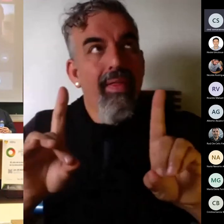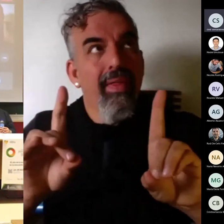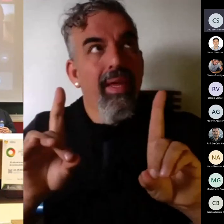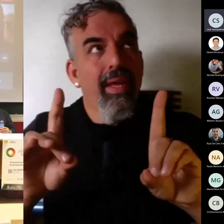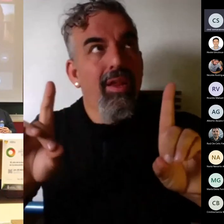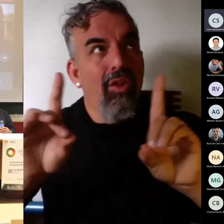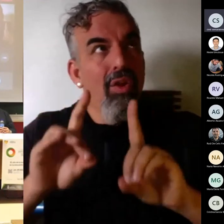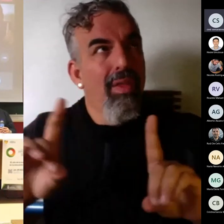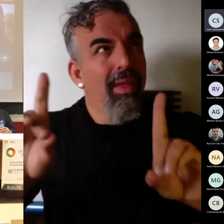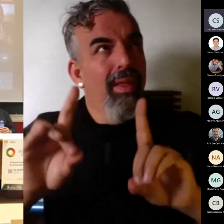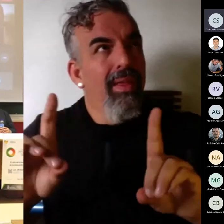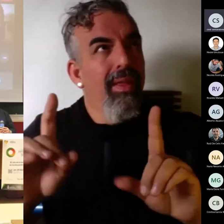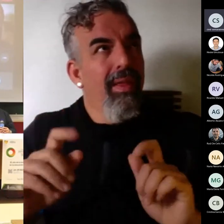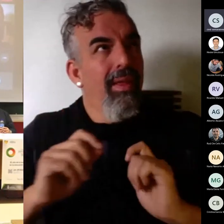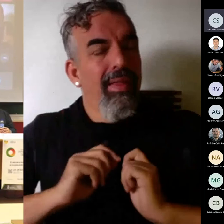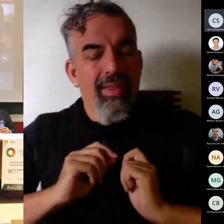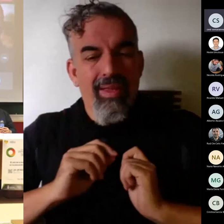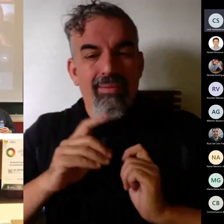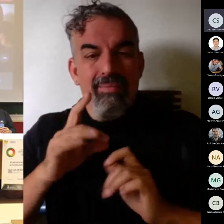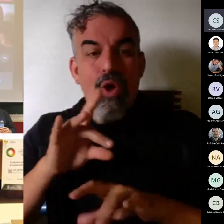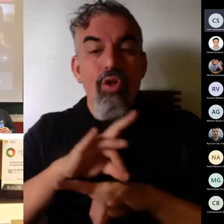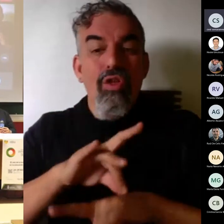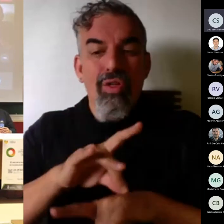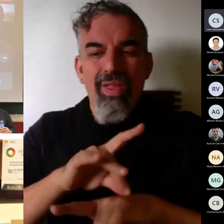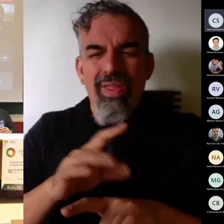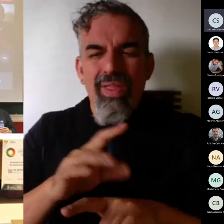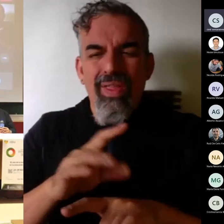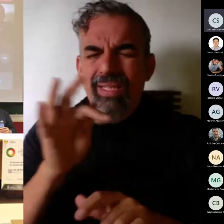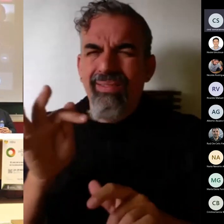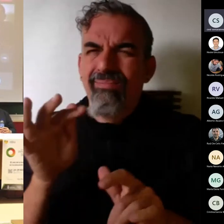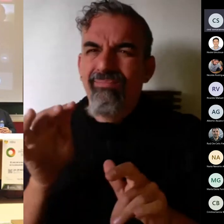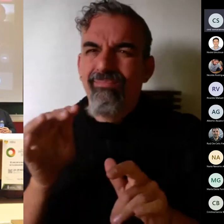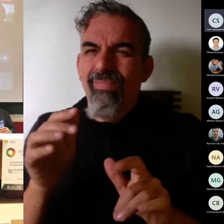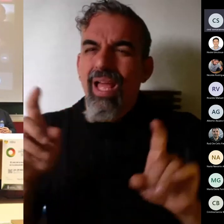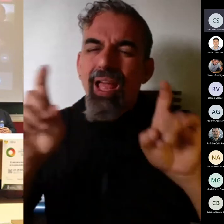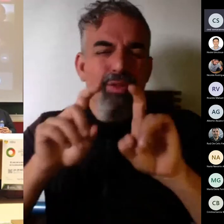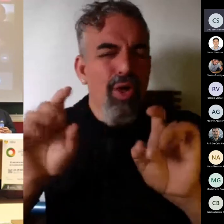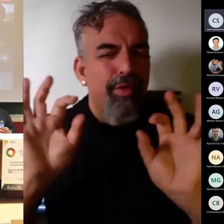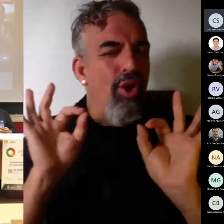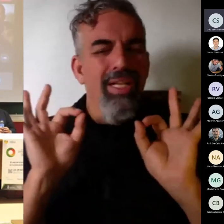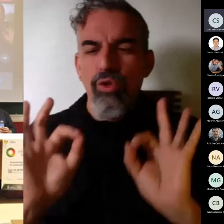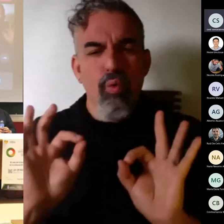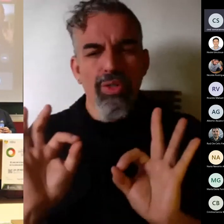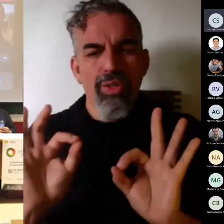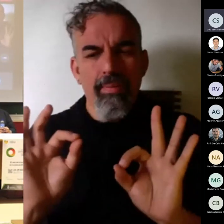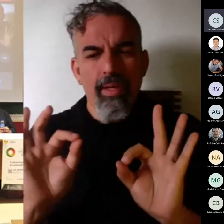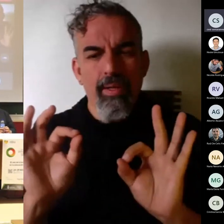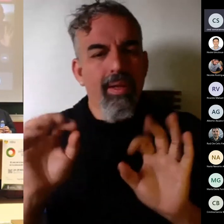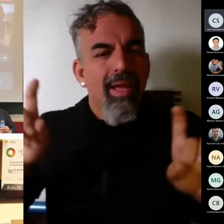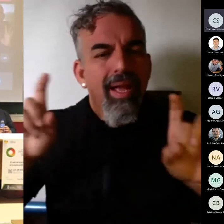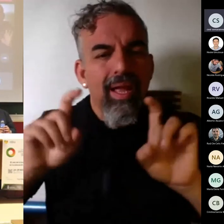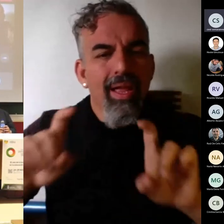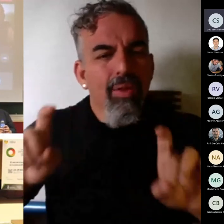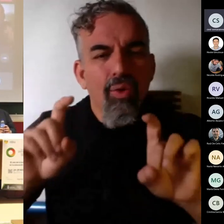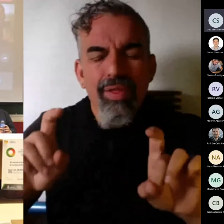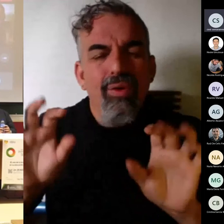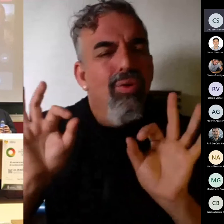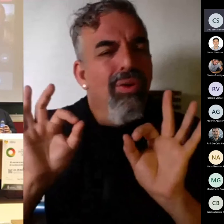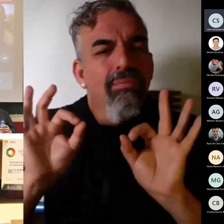planteando y ahora se está hablando de la evaluación es una dedicación exclusiva entiendo que es una dedicación de tiempo completo